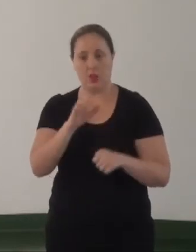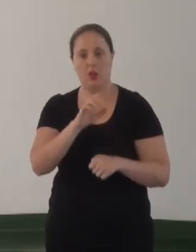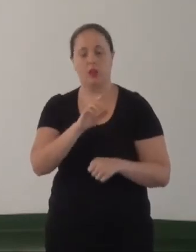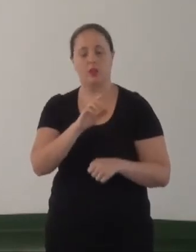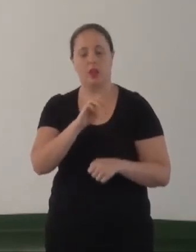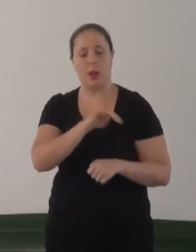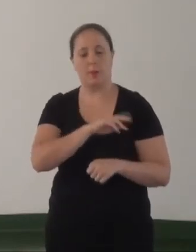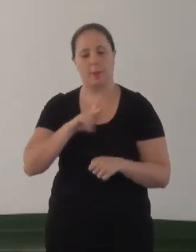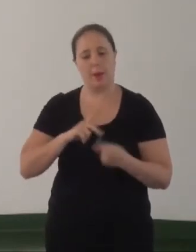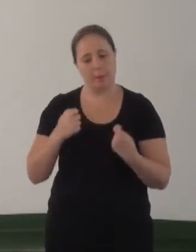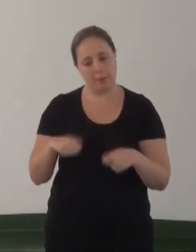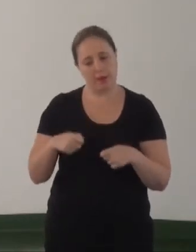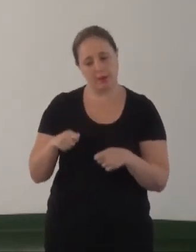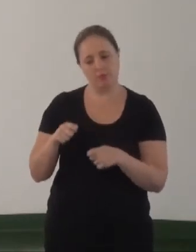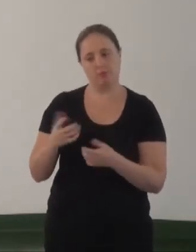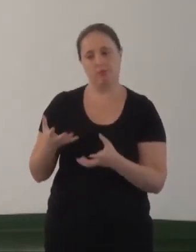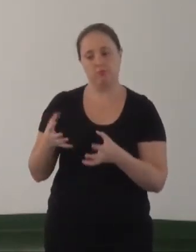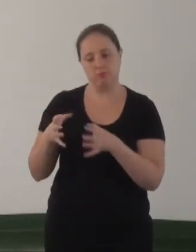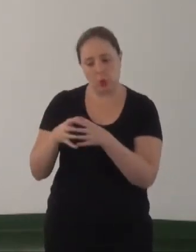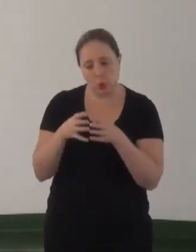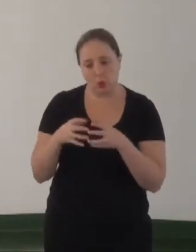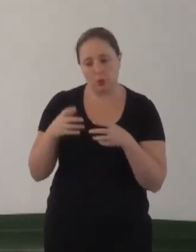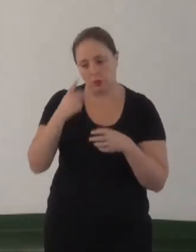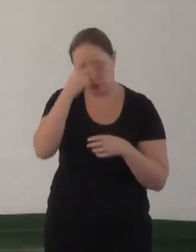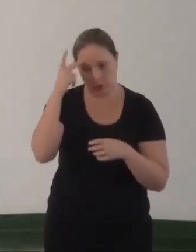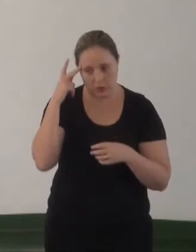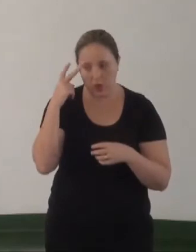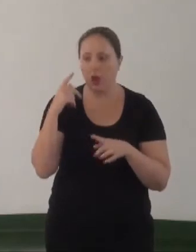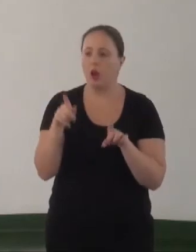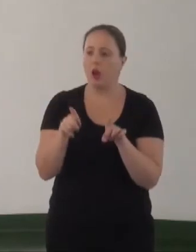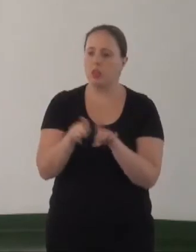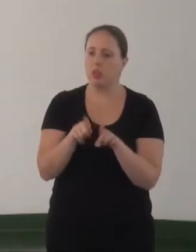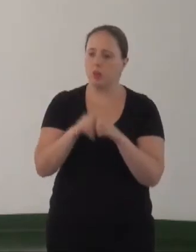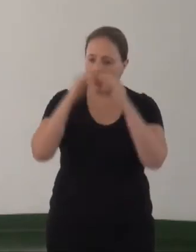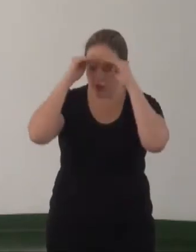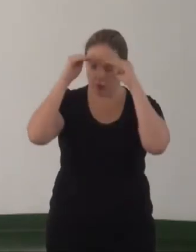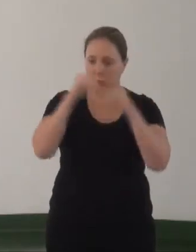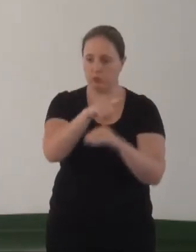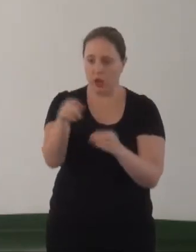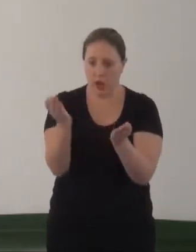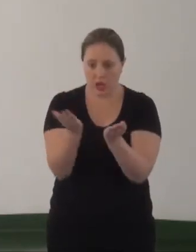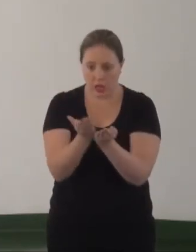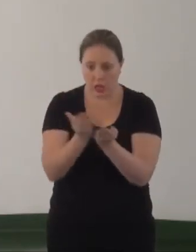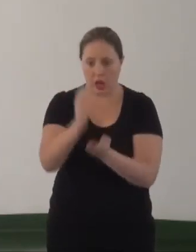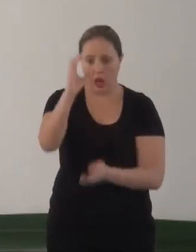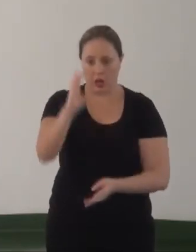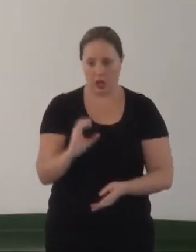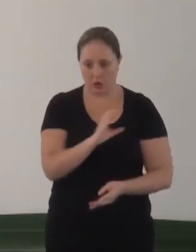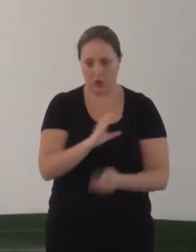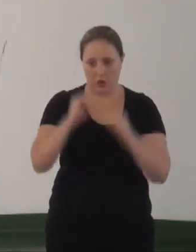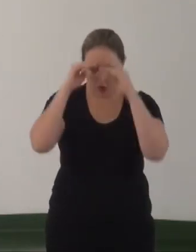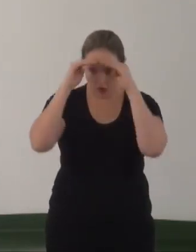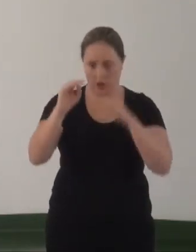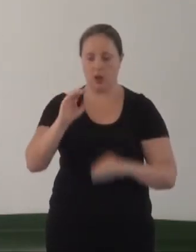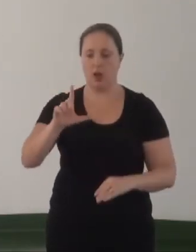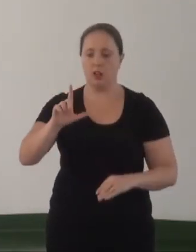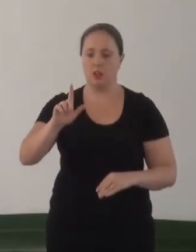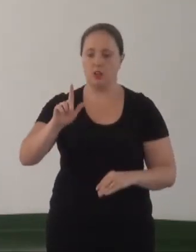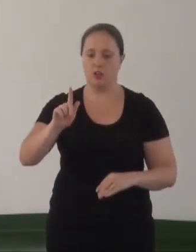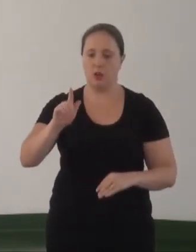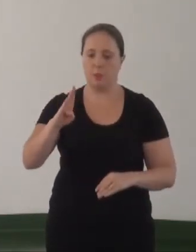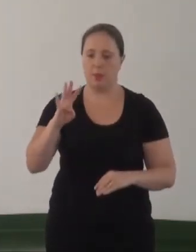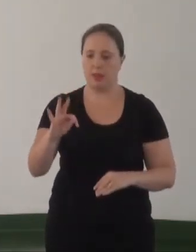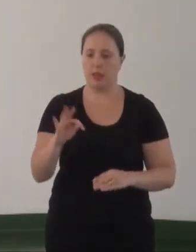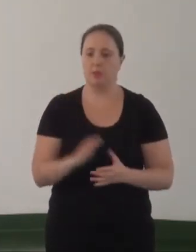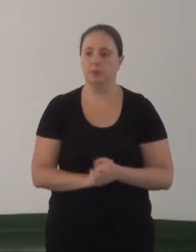grupo de pessoas. E aqui vai o nosso respeito aos evangélicos, aos católicos, que respeitam os LGBTs. Ontem mesmo veio